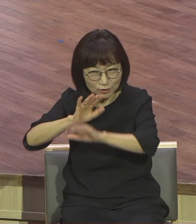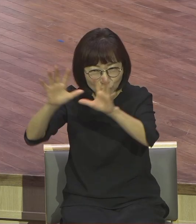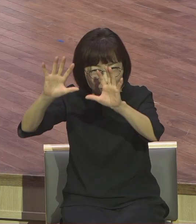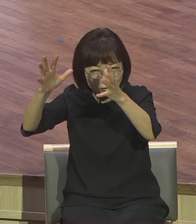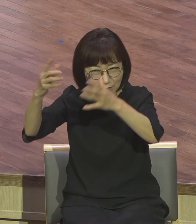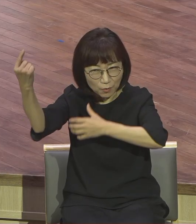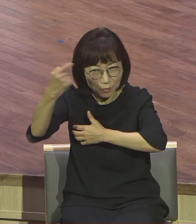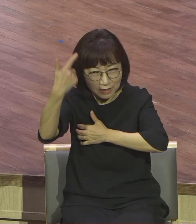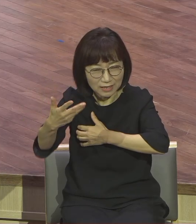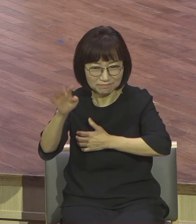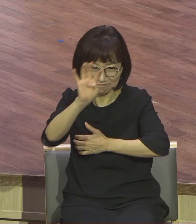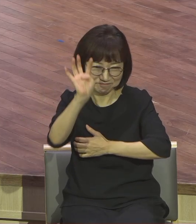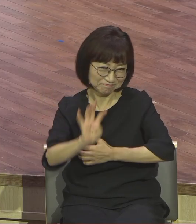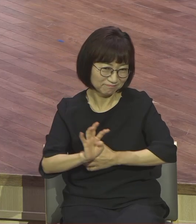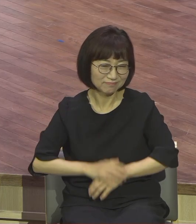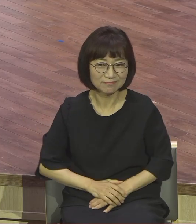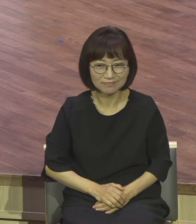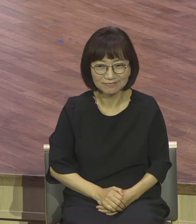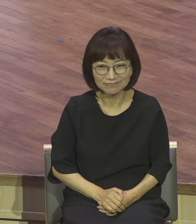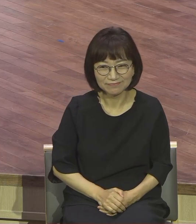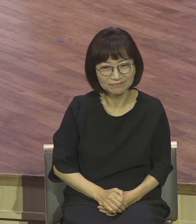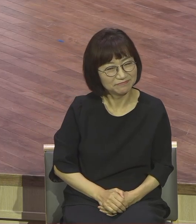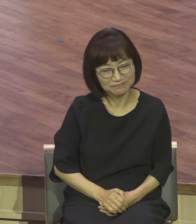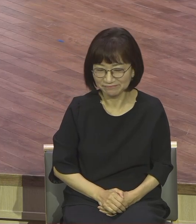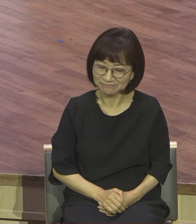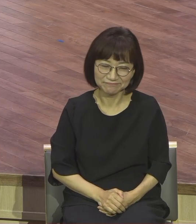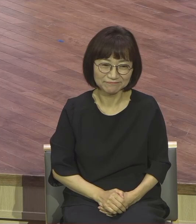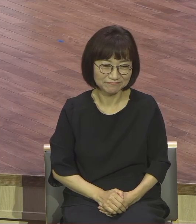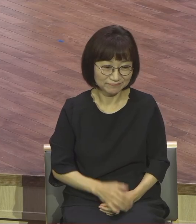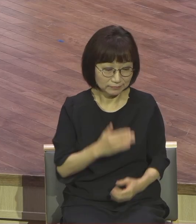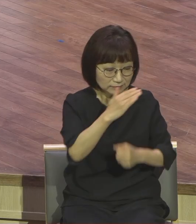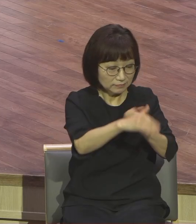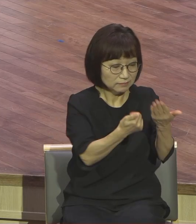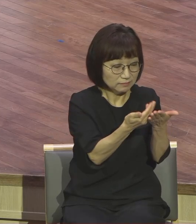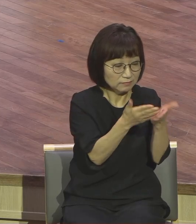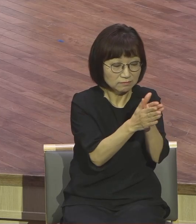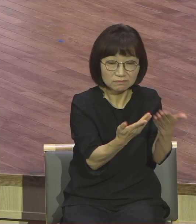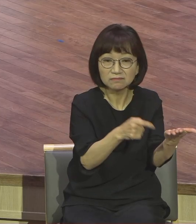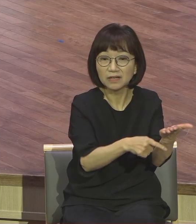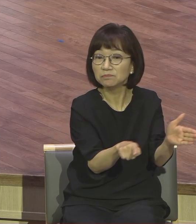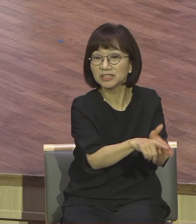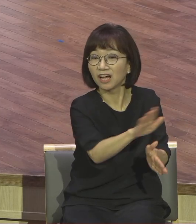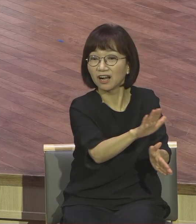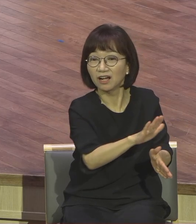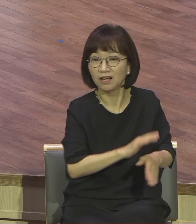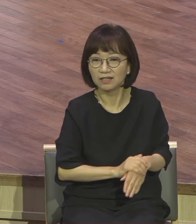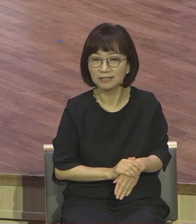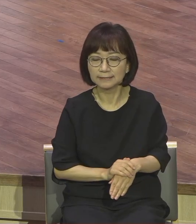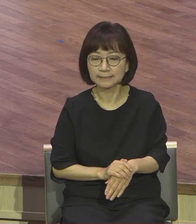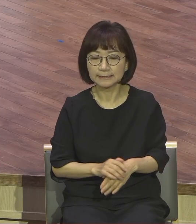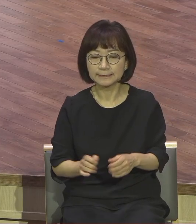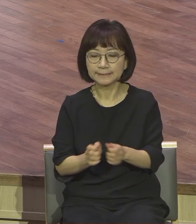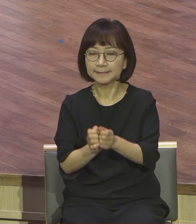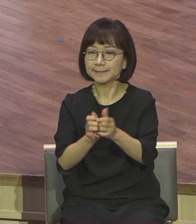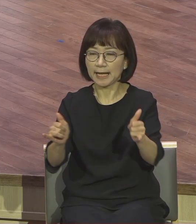성령에 나타난 영적인 본질을 부정하면서 인간적인 접근, 인간적인 이성 상식